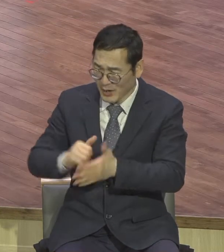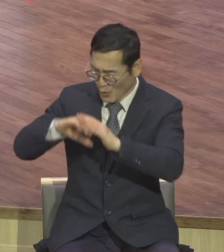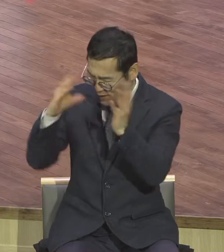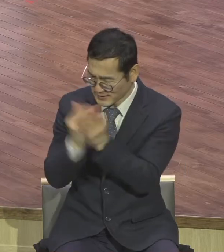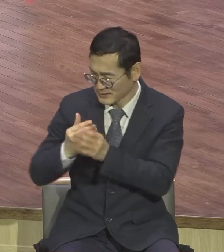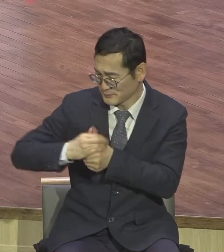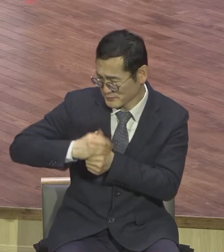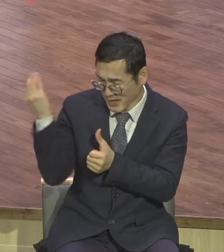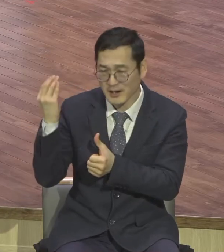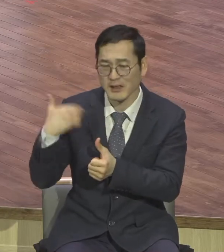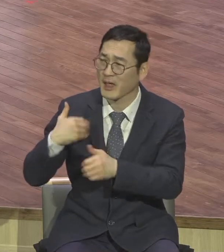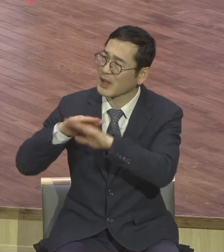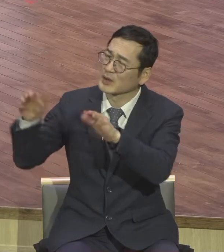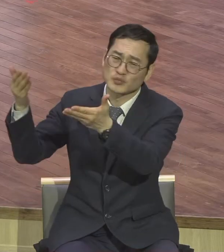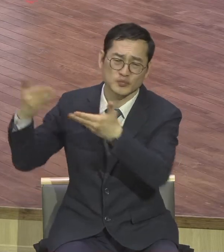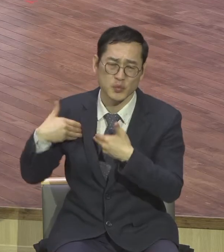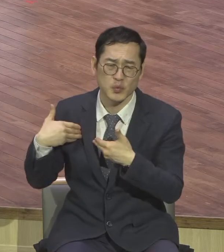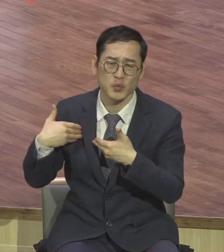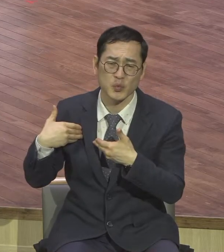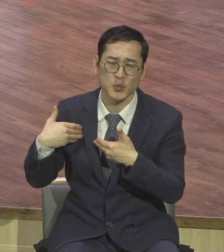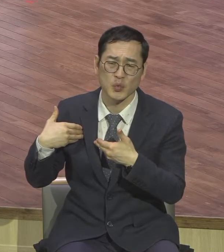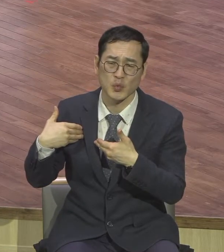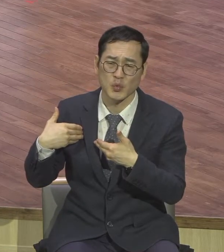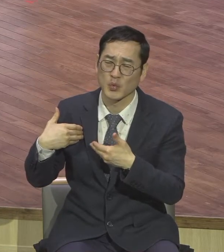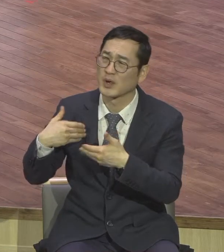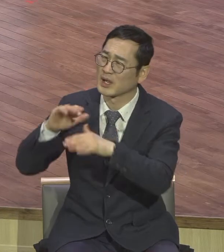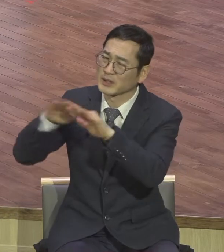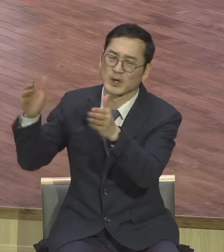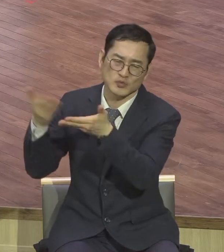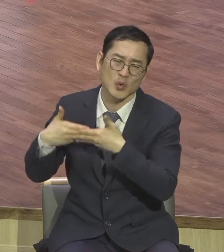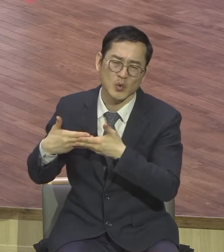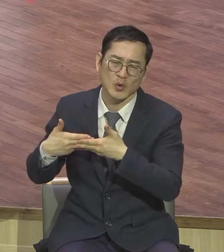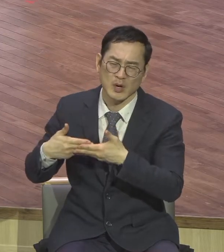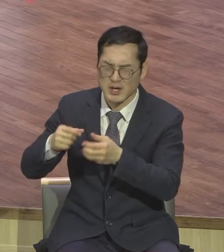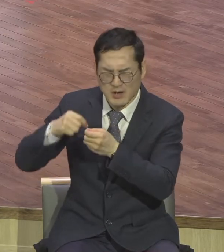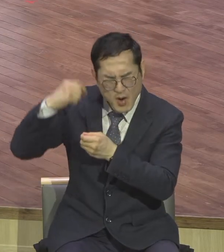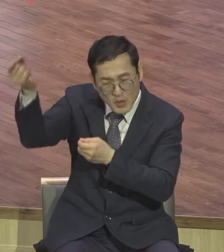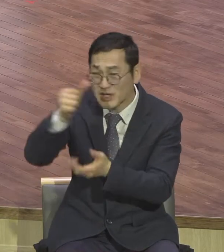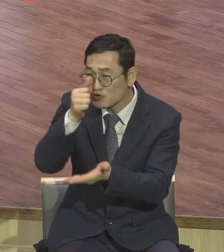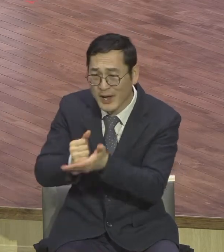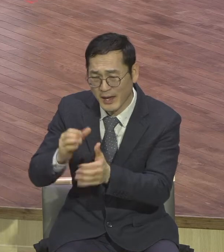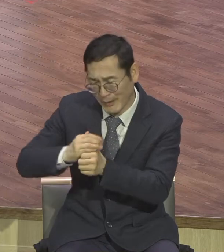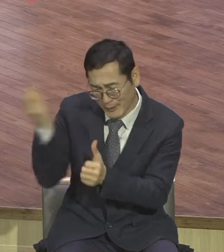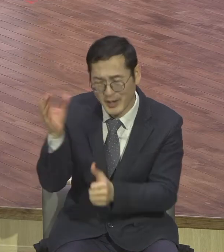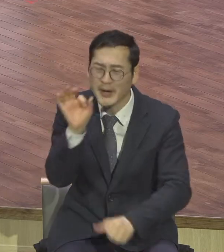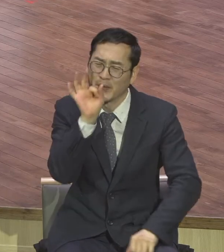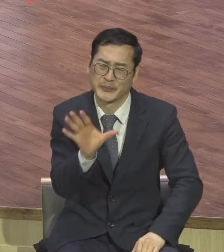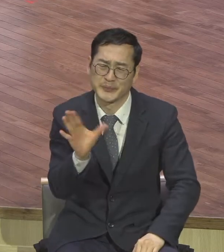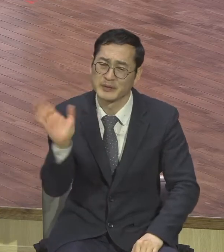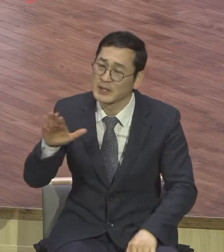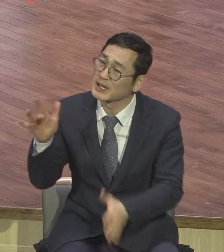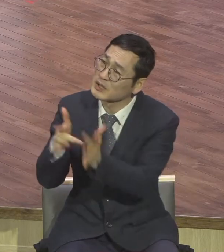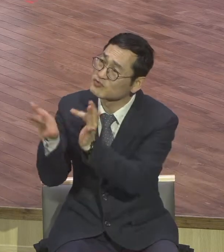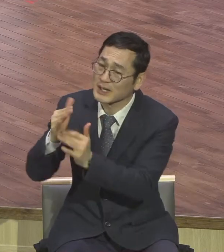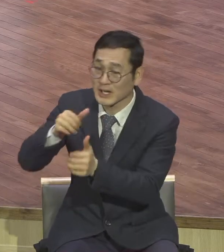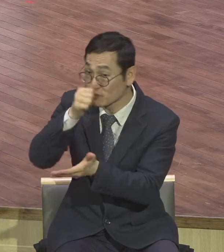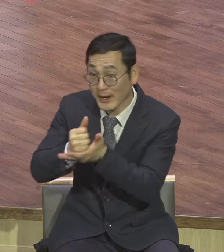나에게 상처 줬다고, 나를 욕했다고, 나를 벼망했다고 백단나리온 빚진